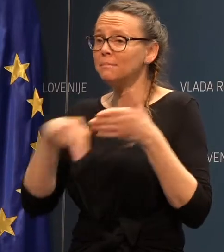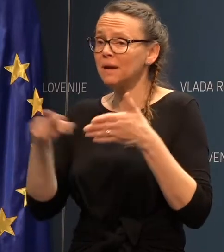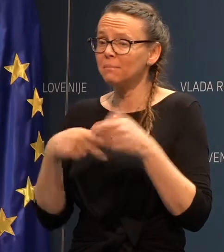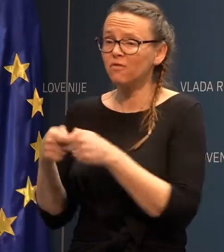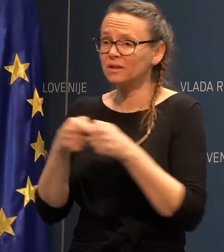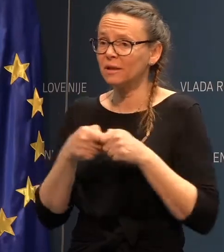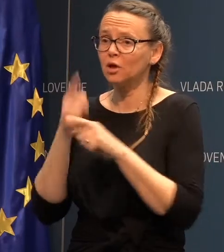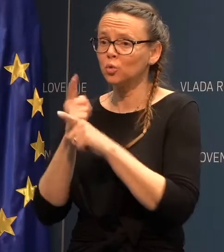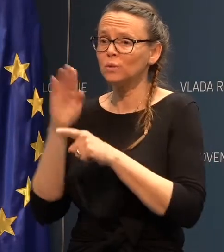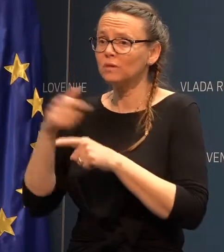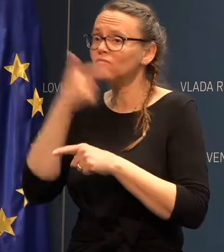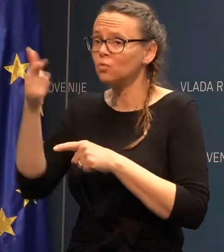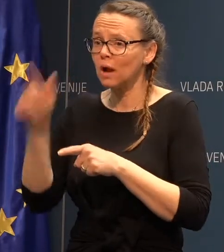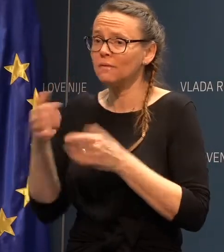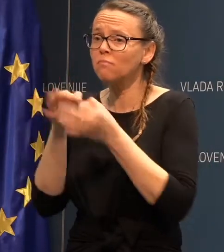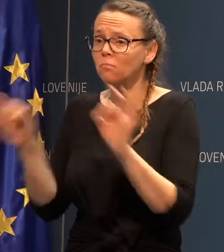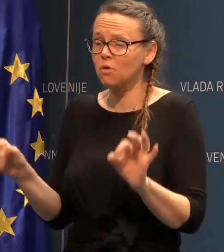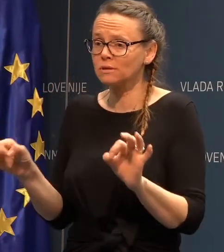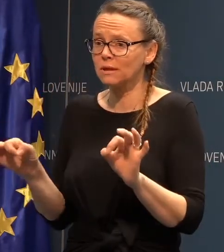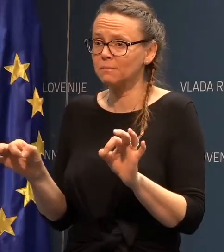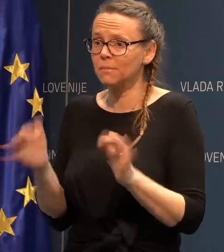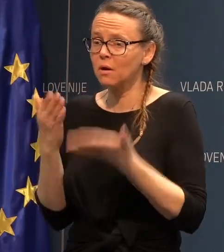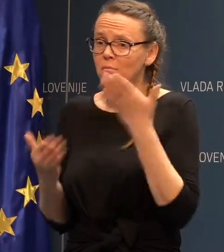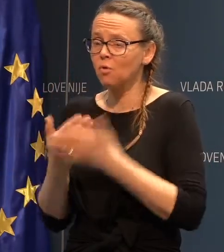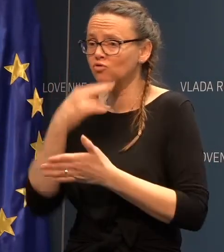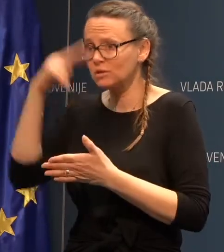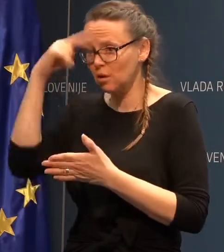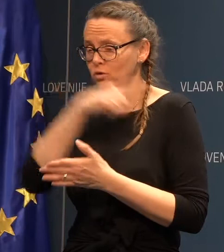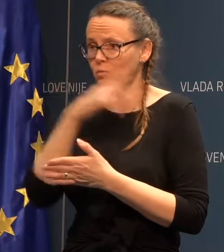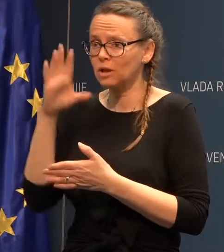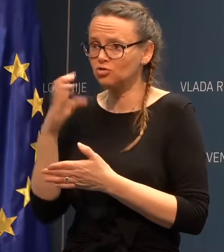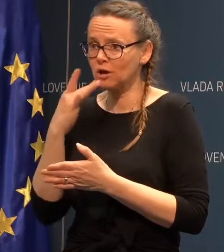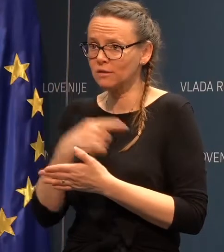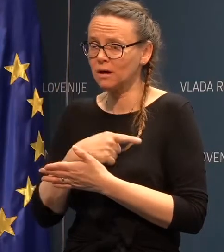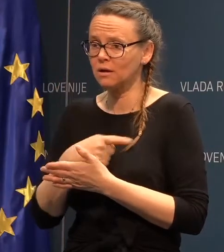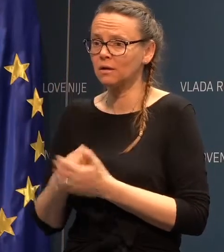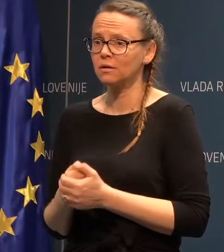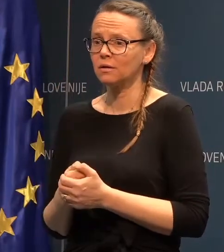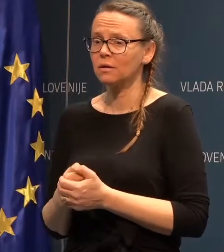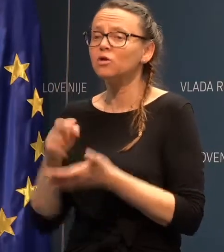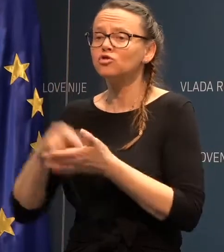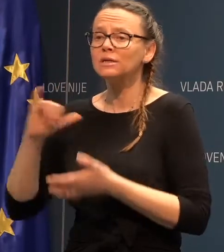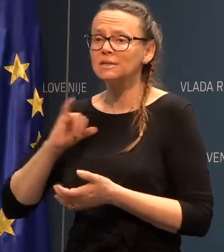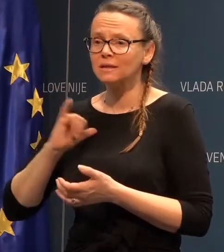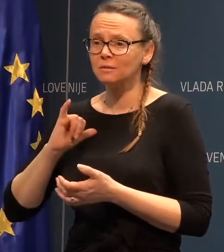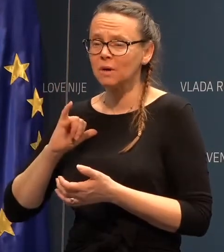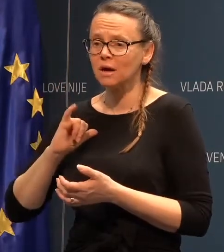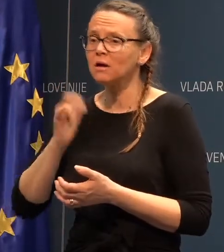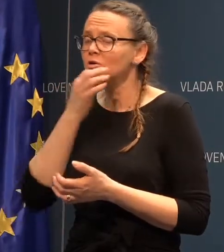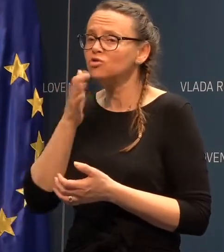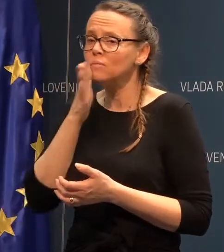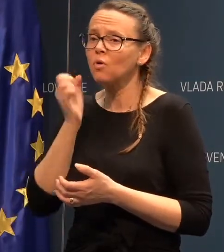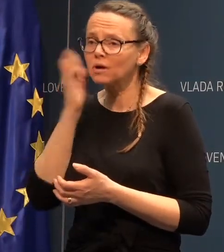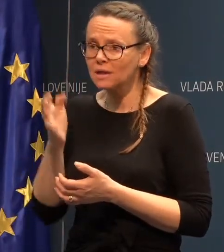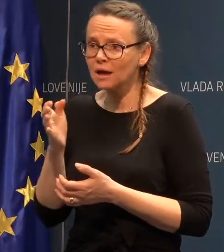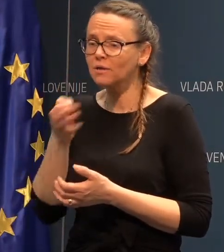reditve tudi na proste? Boče za gospoda Čandra. Pa še zanime, če bo gdaj